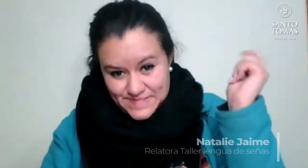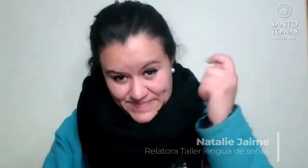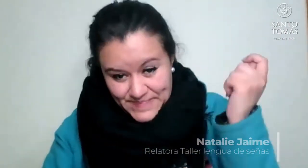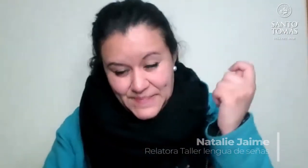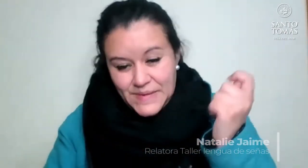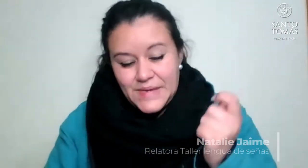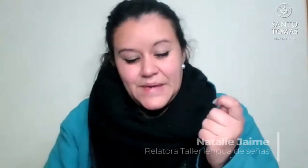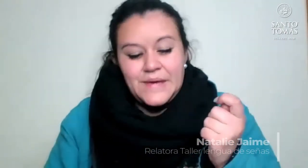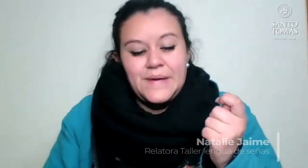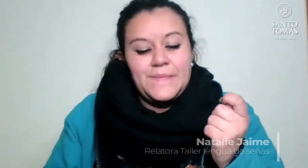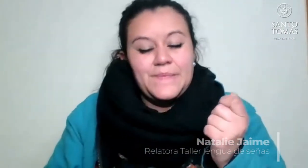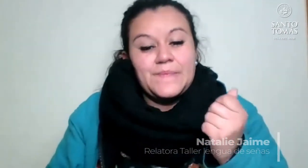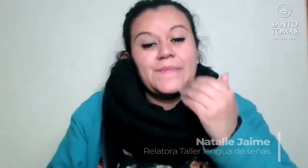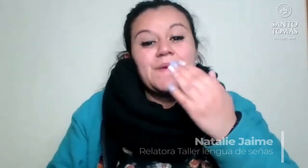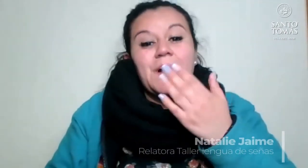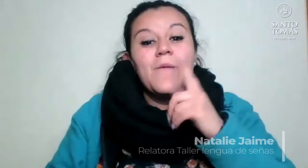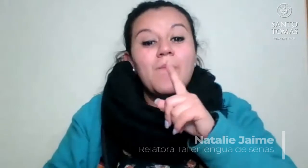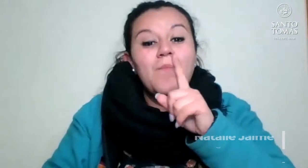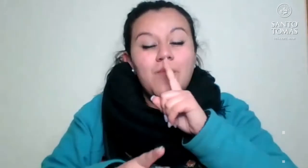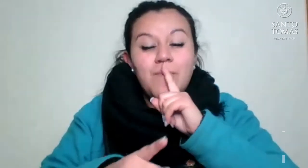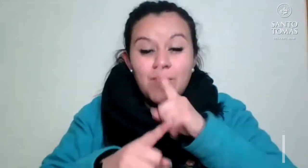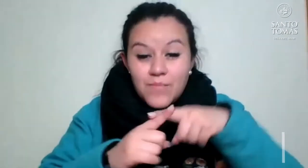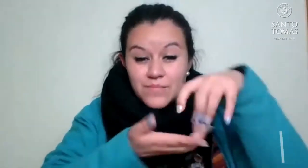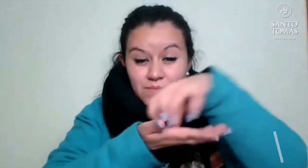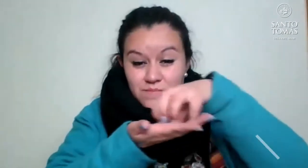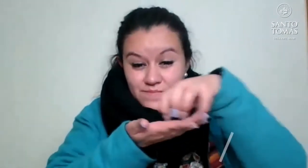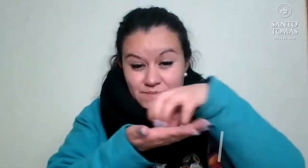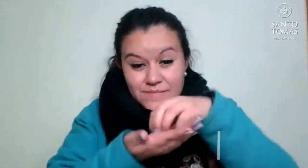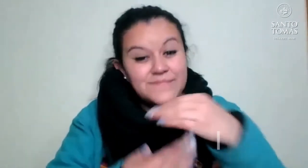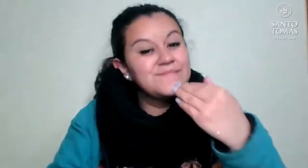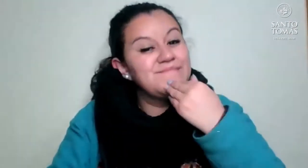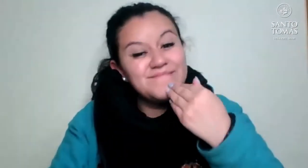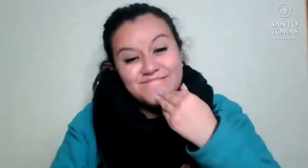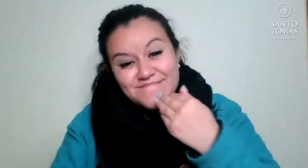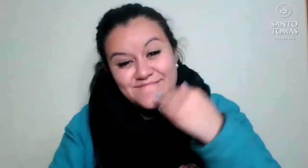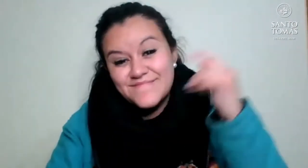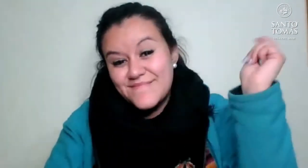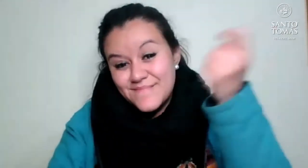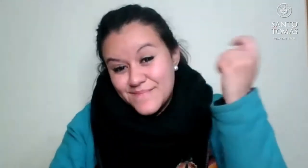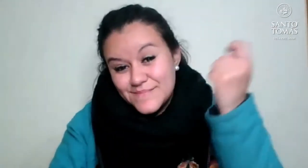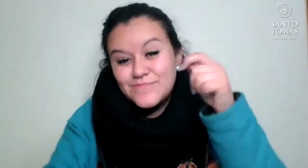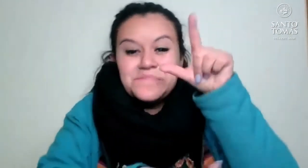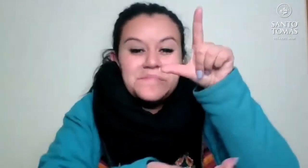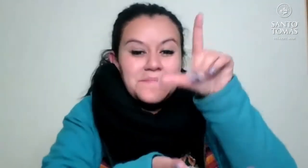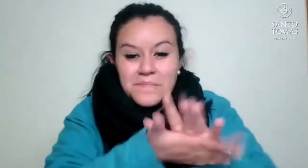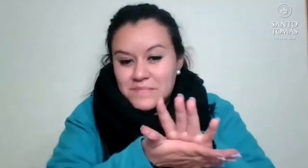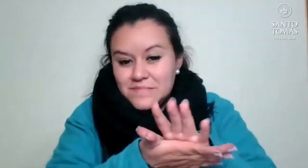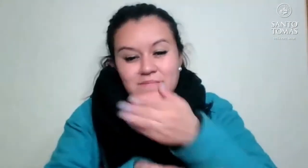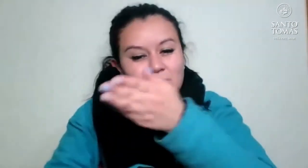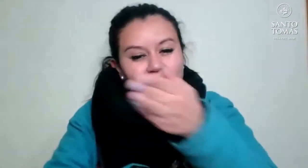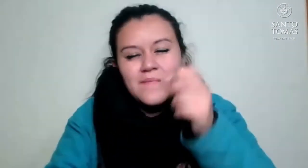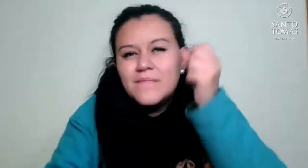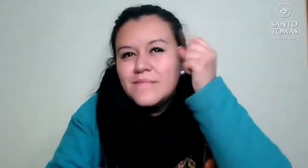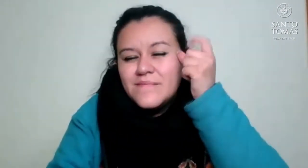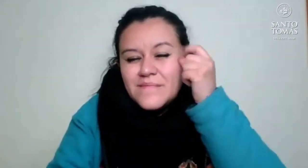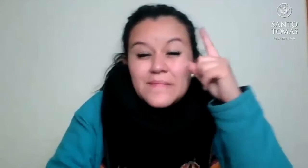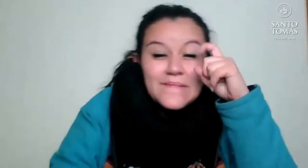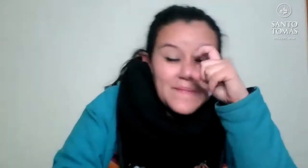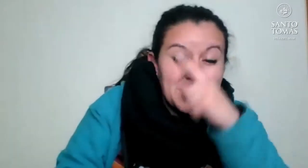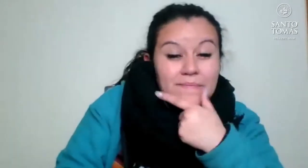También podemos decir cueca o limache. Pero es diferente a la ciudad de Limache. Puede ser limache o limache.